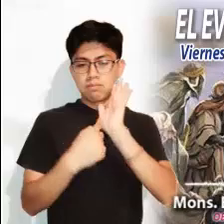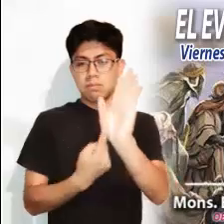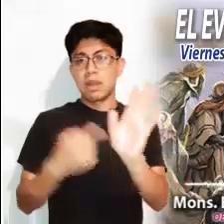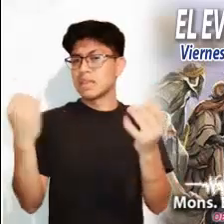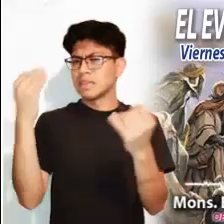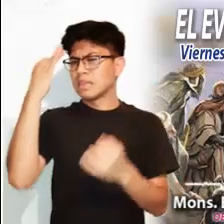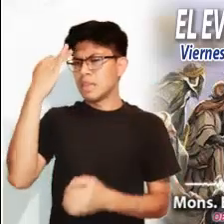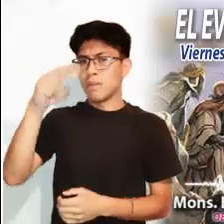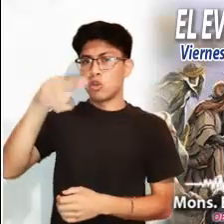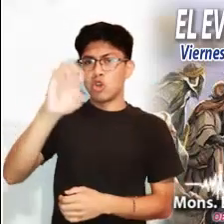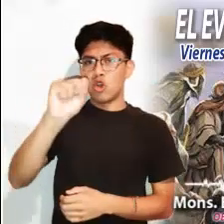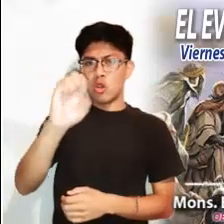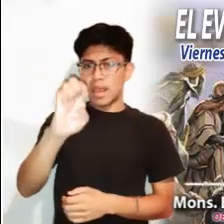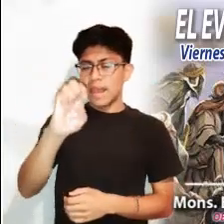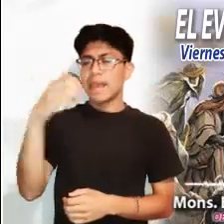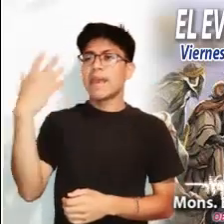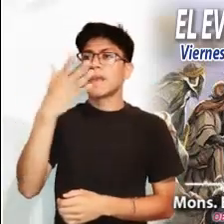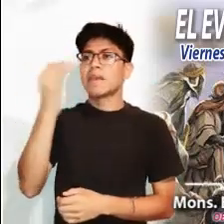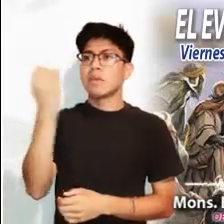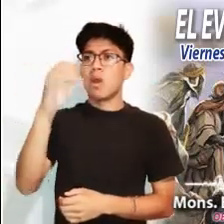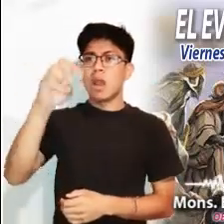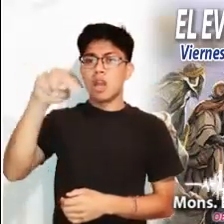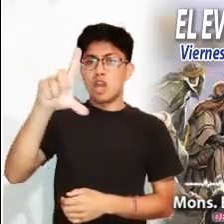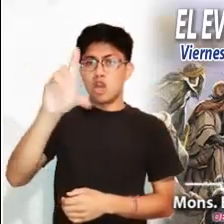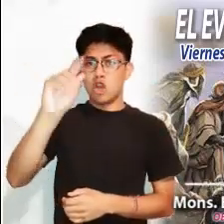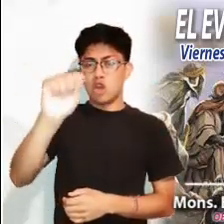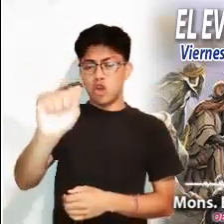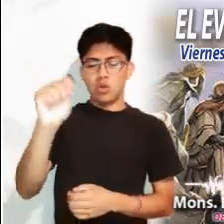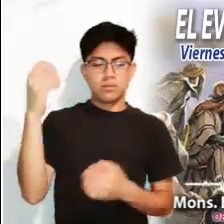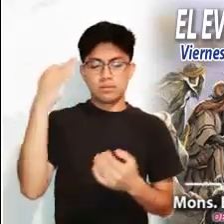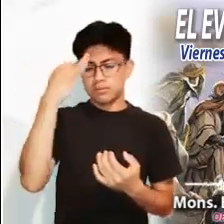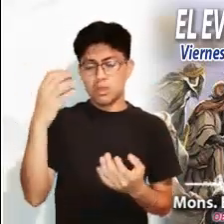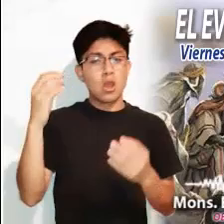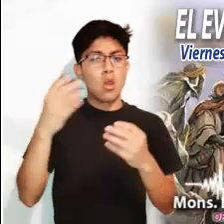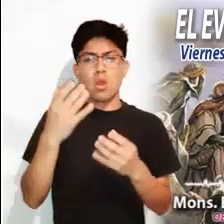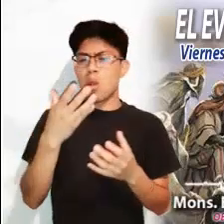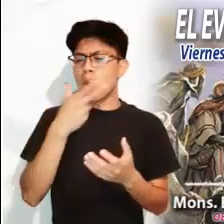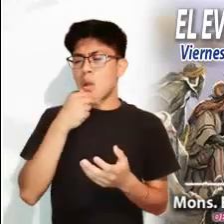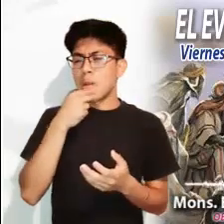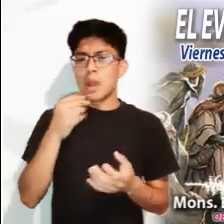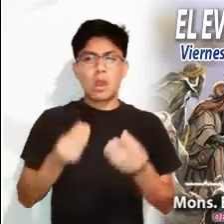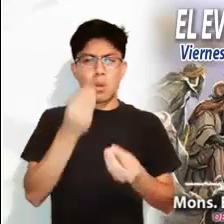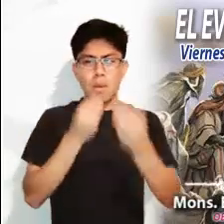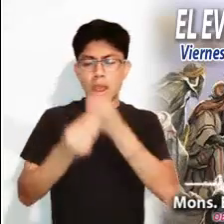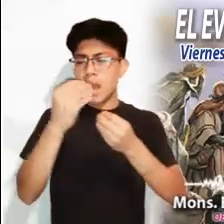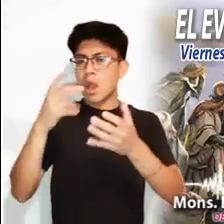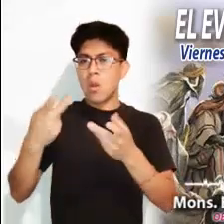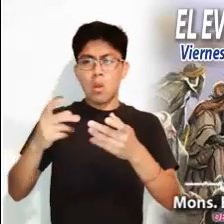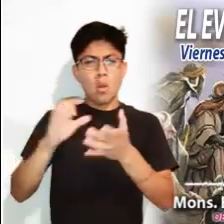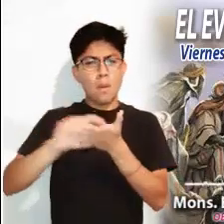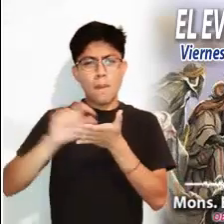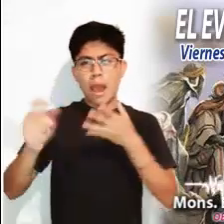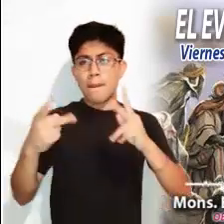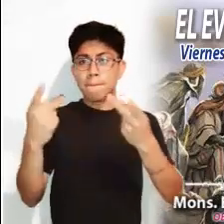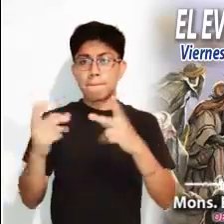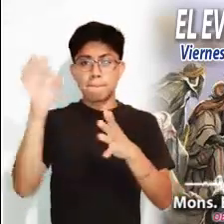recuerda a nosotros mismos, haciéndoles ver que lo mismo sucedía en los tiempos de Noé y en los tiempos de Lot. Hombres